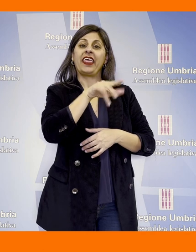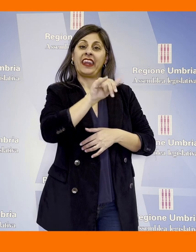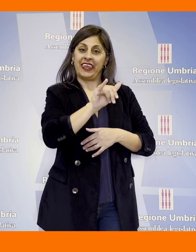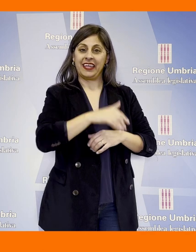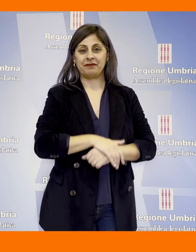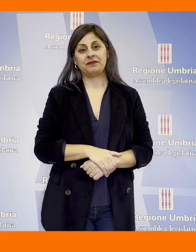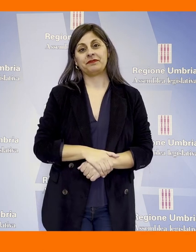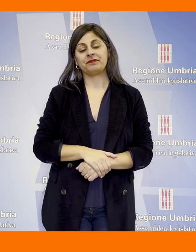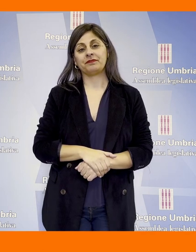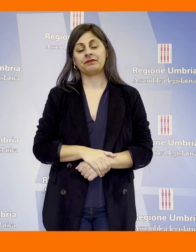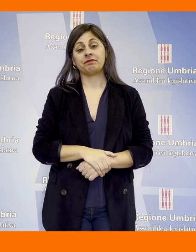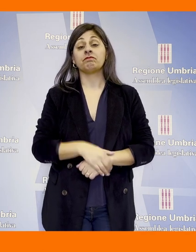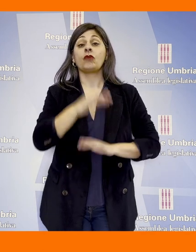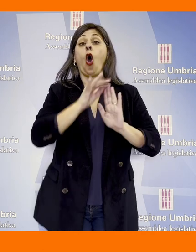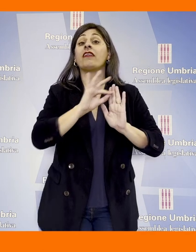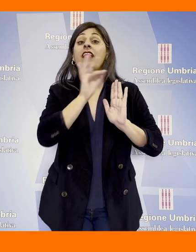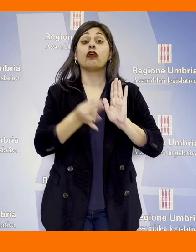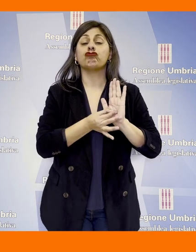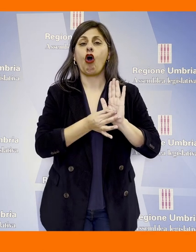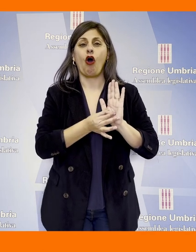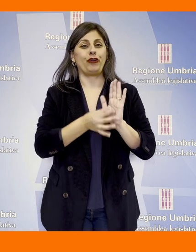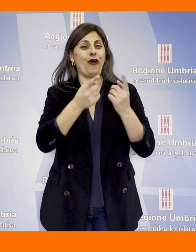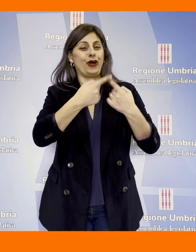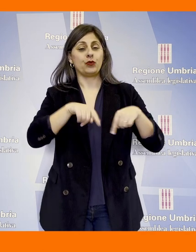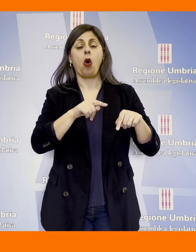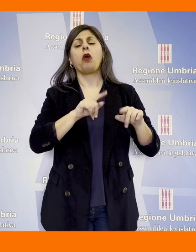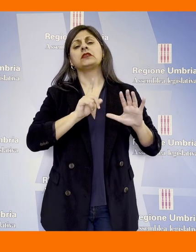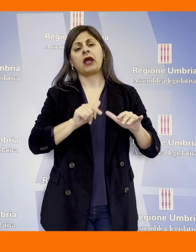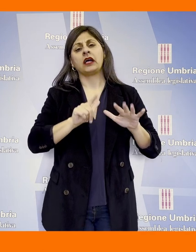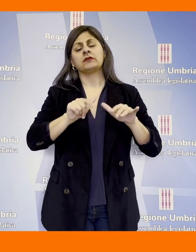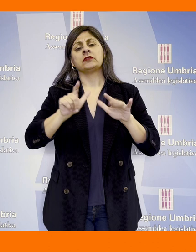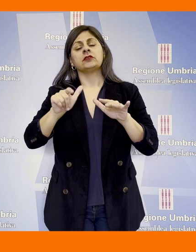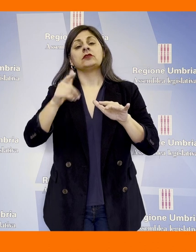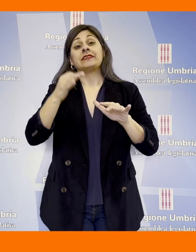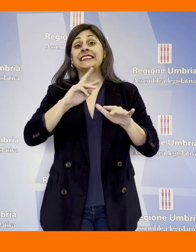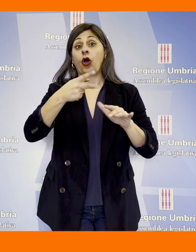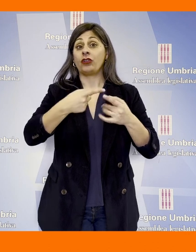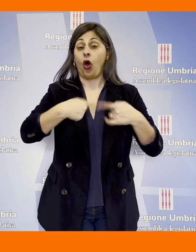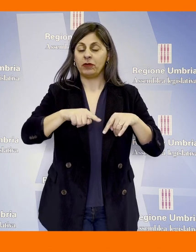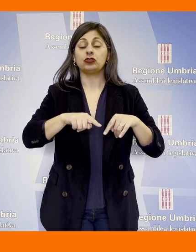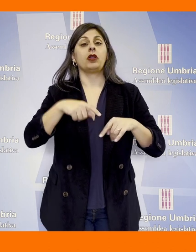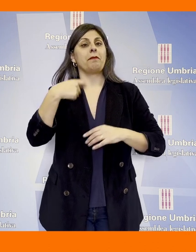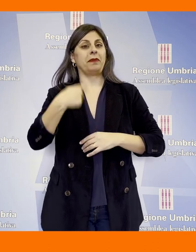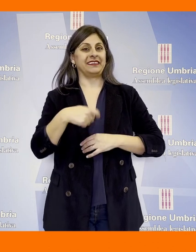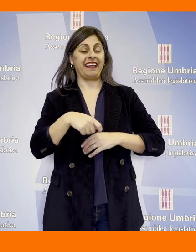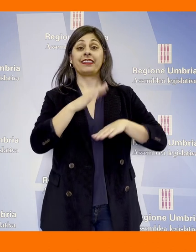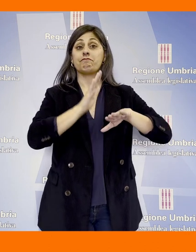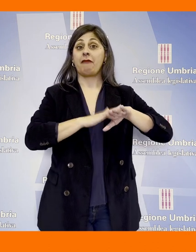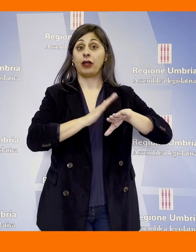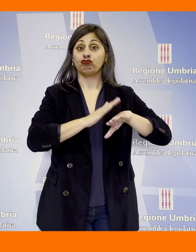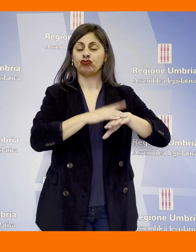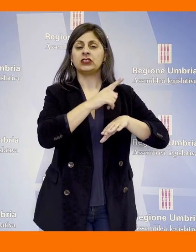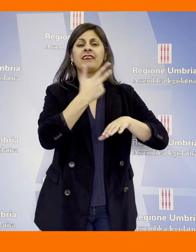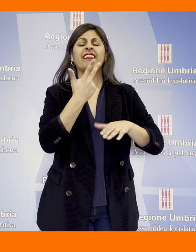Scattolini. All'ordine del giorno della riunione settimanale della seconda commissione presieduta da Valerio